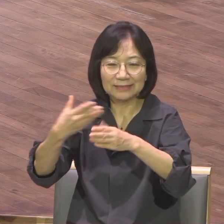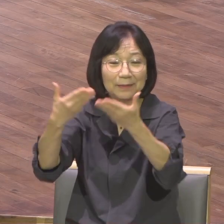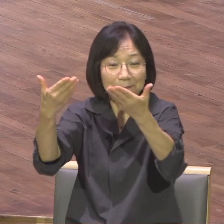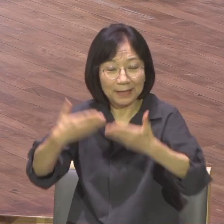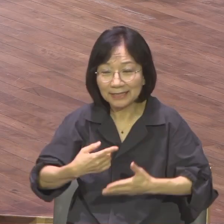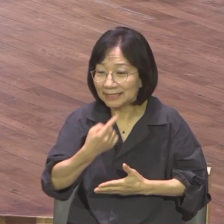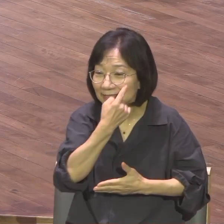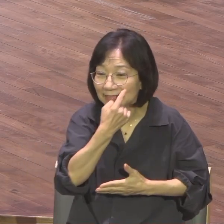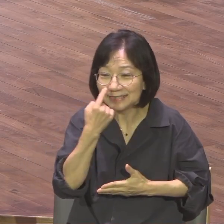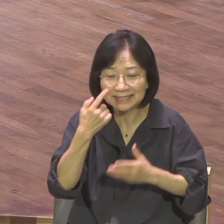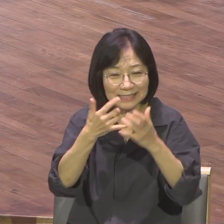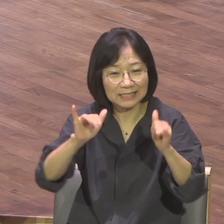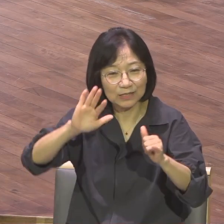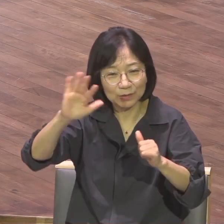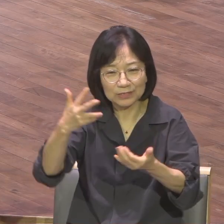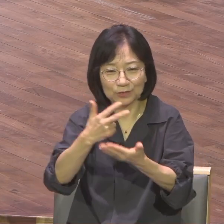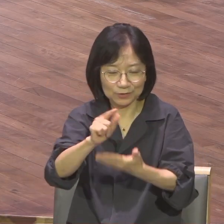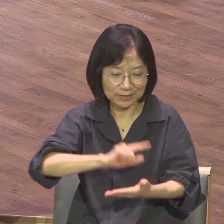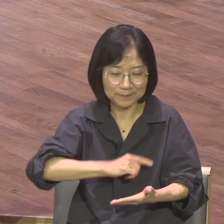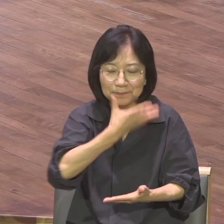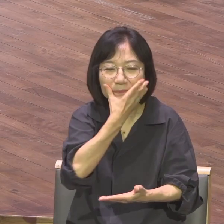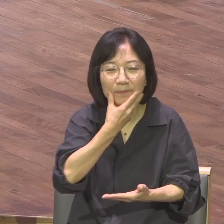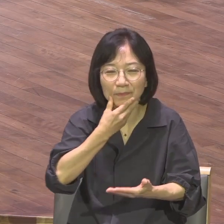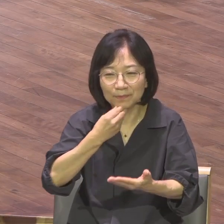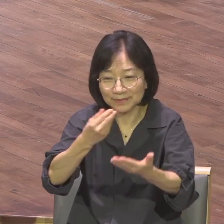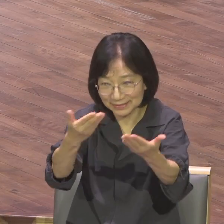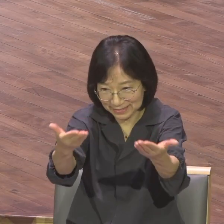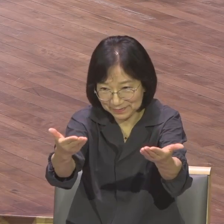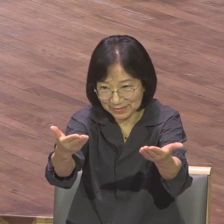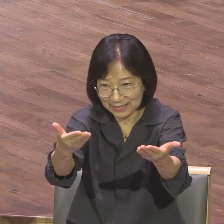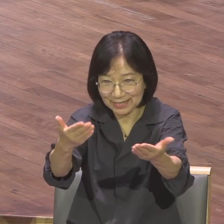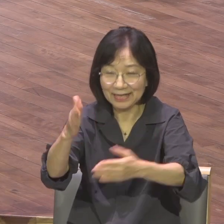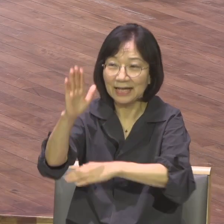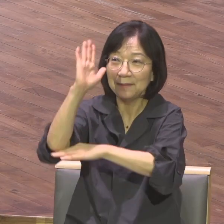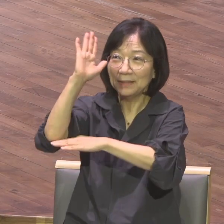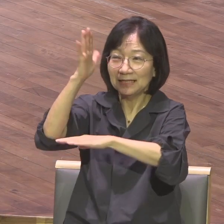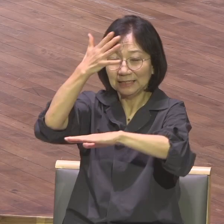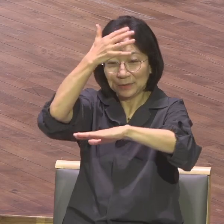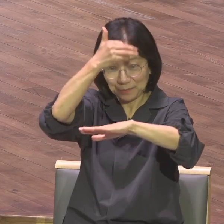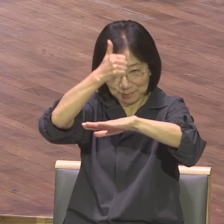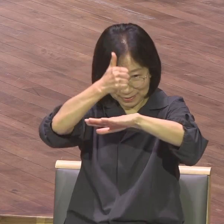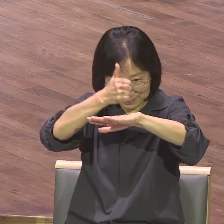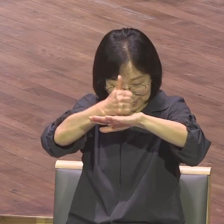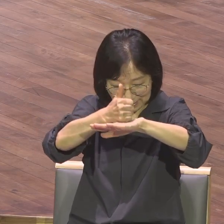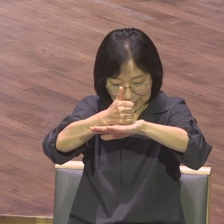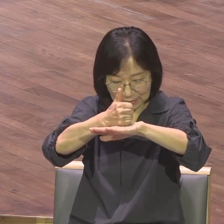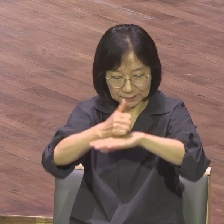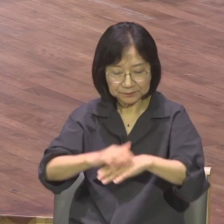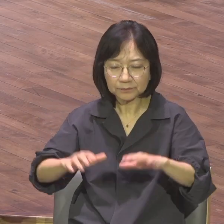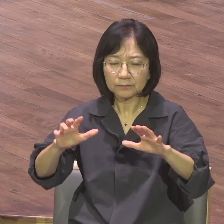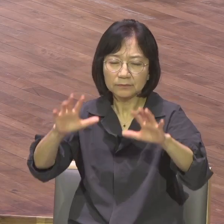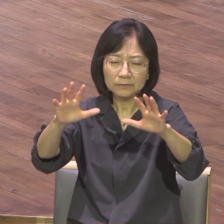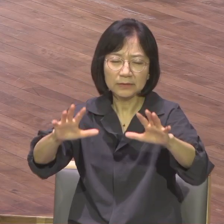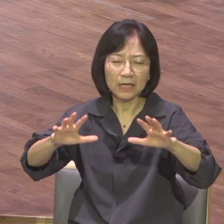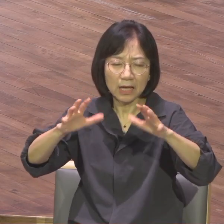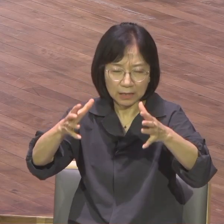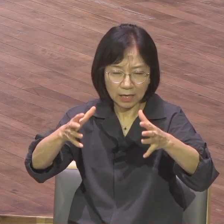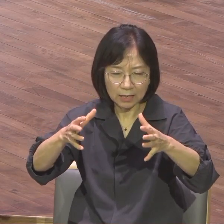걸어가시기를 주님의 이름으로 축복을 드립니다 결론입니다 지금 곳곳에서 한국교회, 세계교회 문제의 위기에 대해서 경고하면서 열변을 토하고